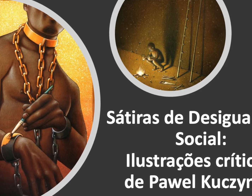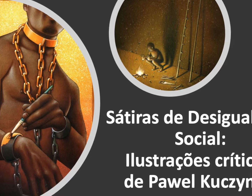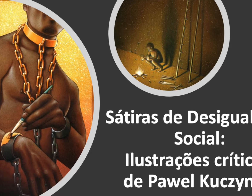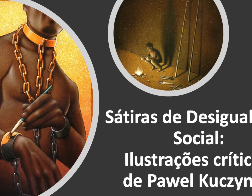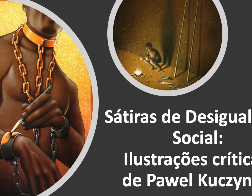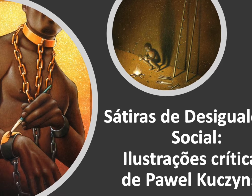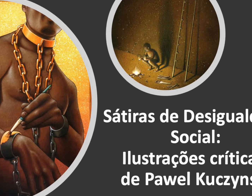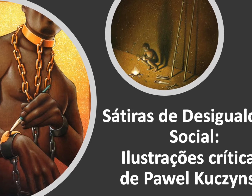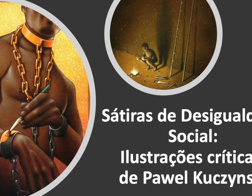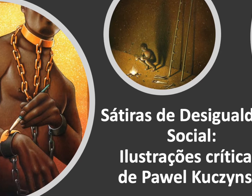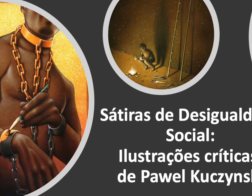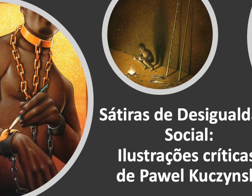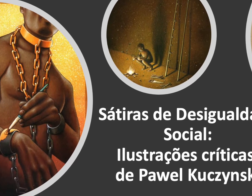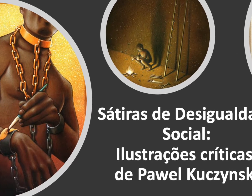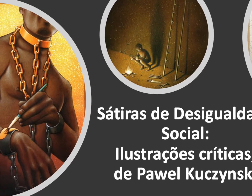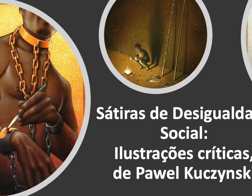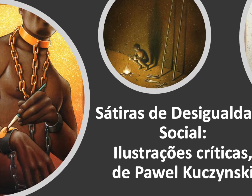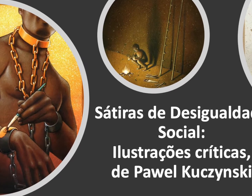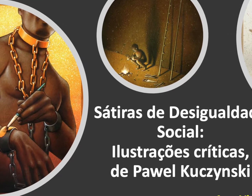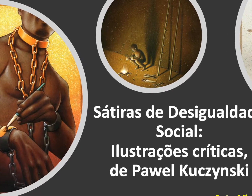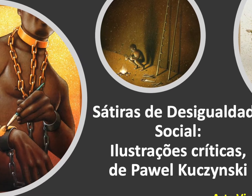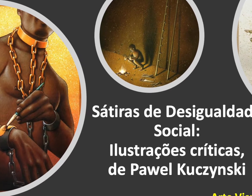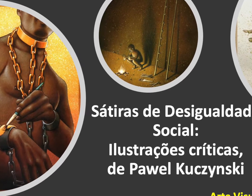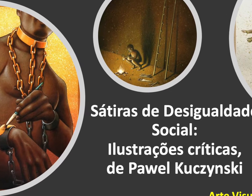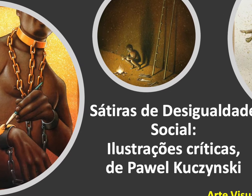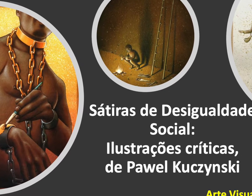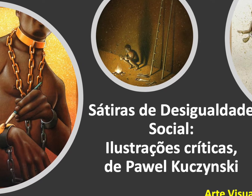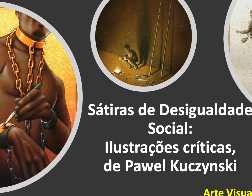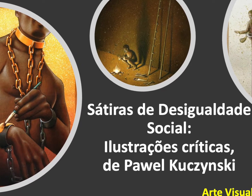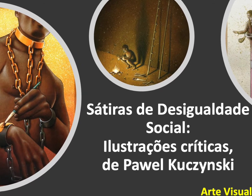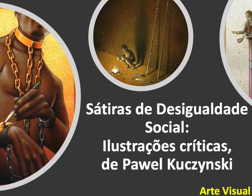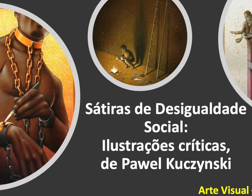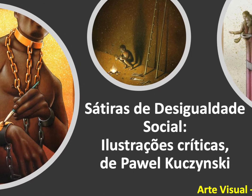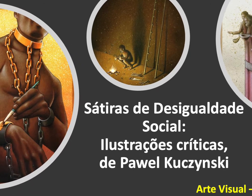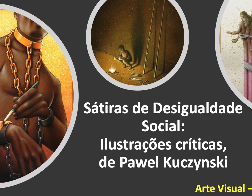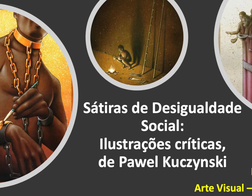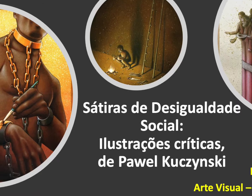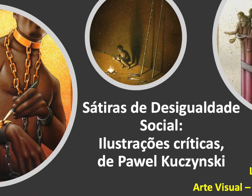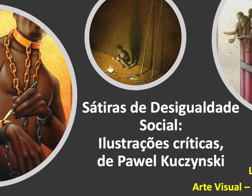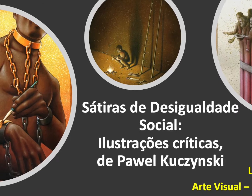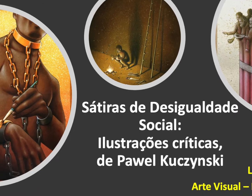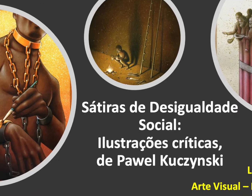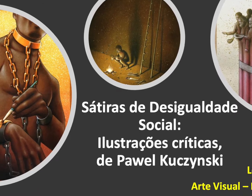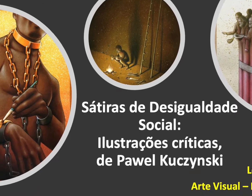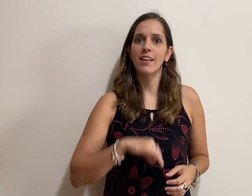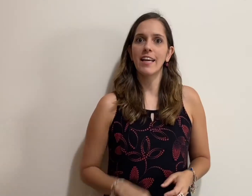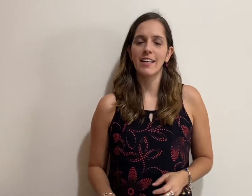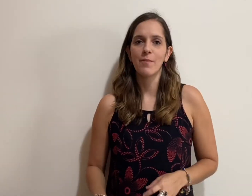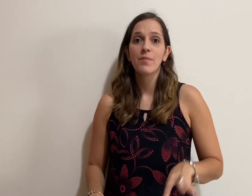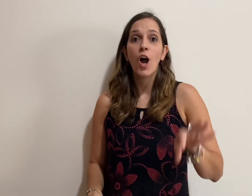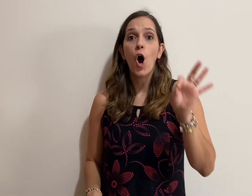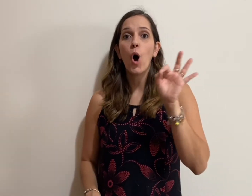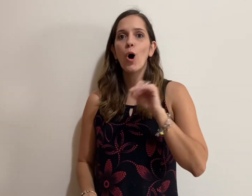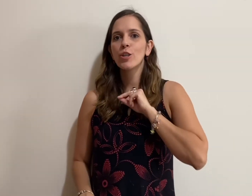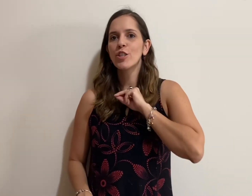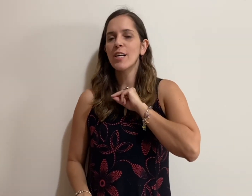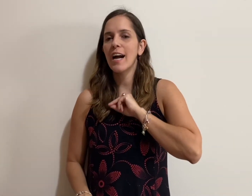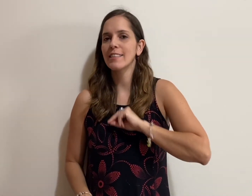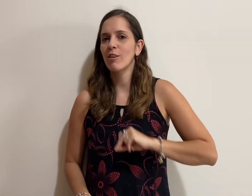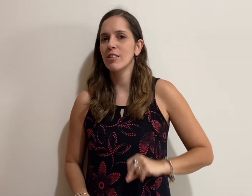Fala pessoas, estamos aqui para mais uma aula do Método Órion com a professora Leila. Hoje a nossa